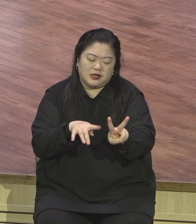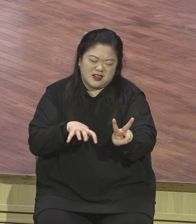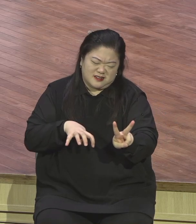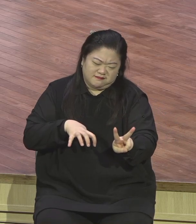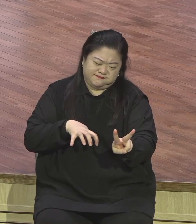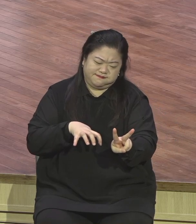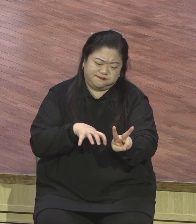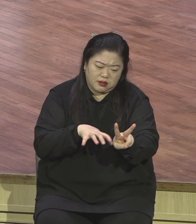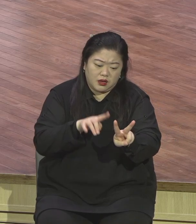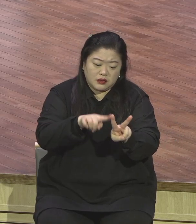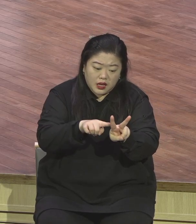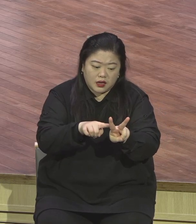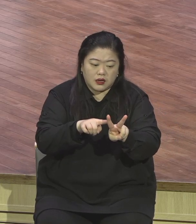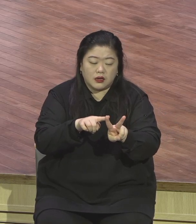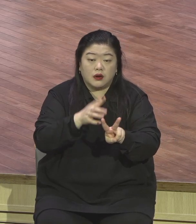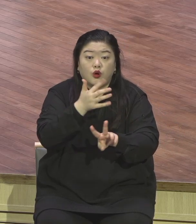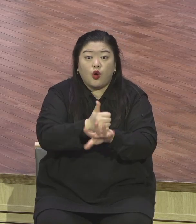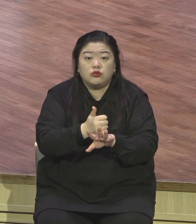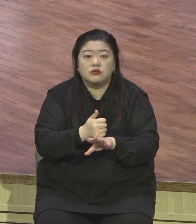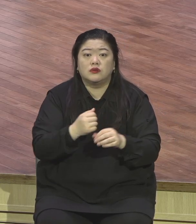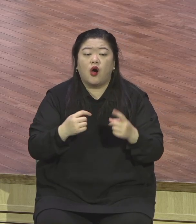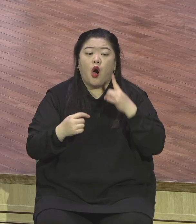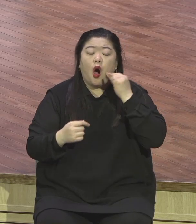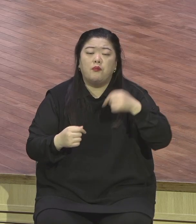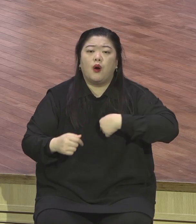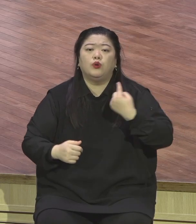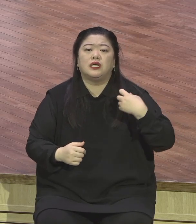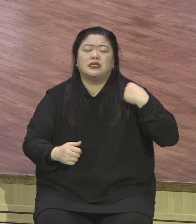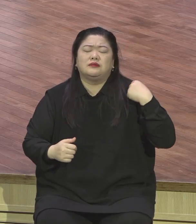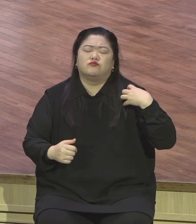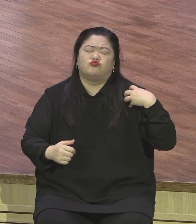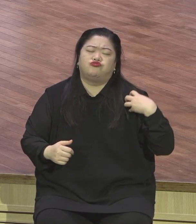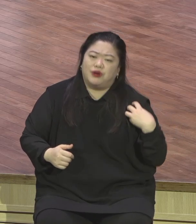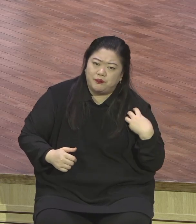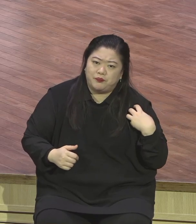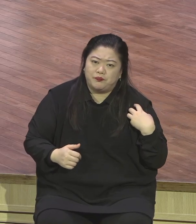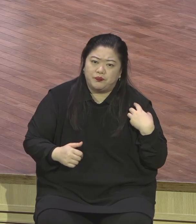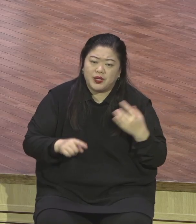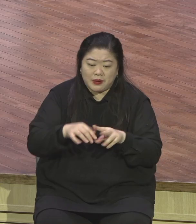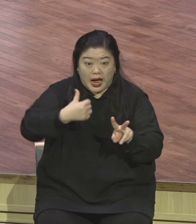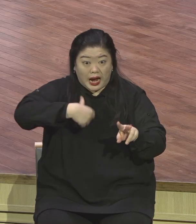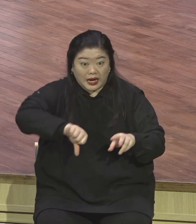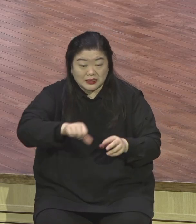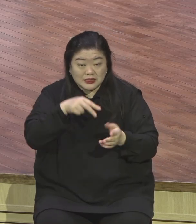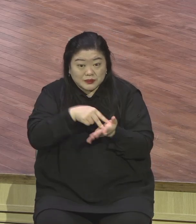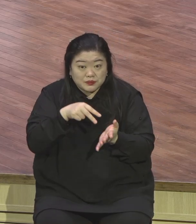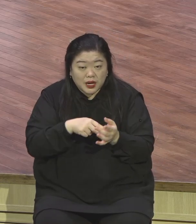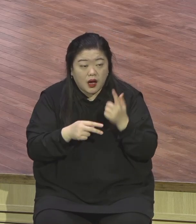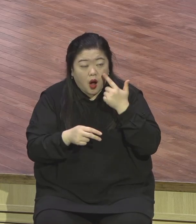이 밭 가는 것을 훈련 받기 위한 과정이에요. 그래서 그렇게 하는 경우가 많이 있는데